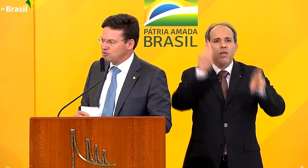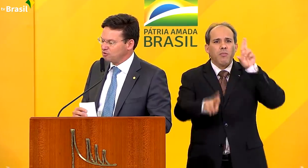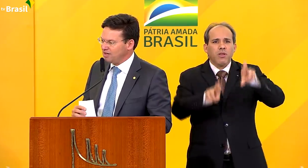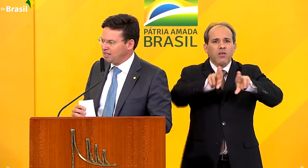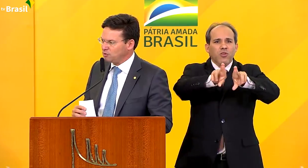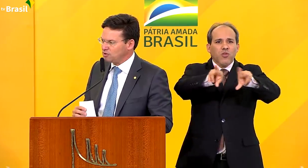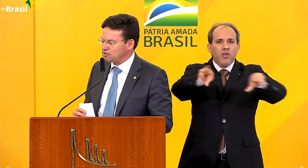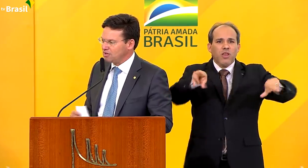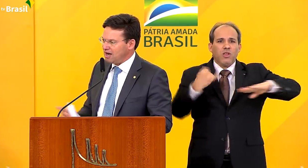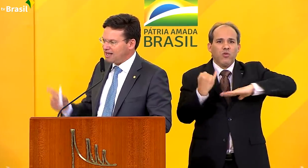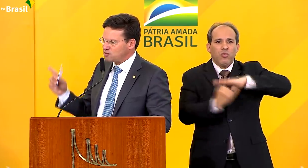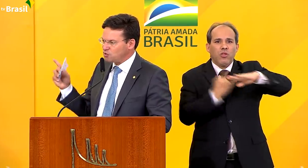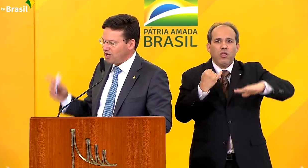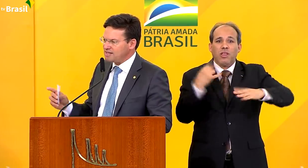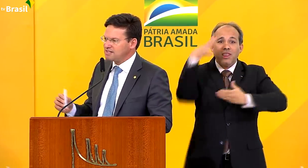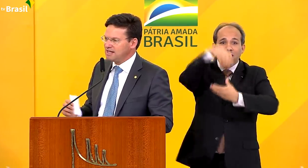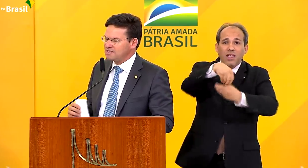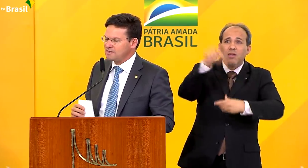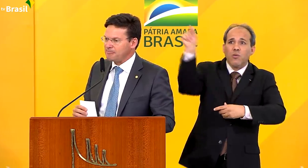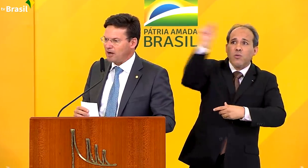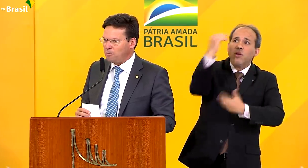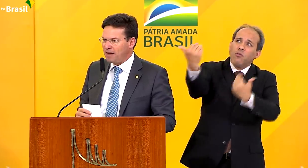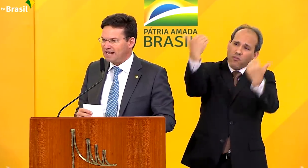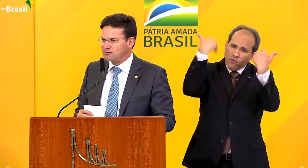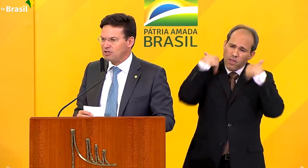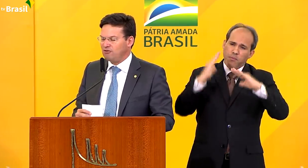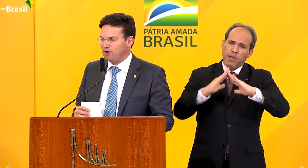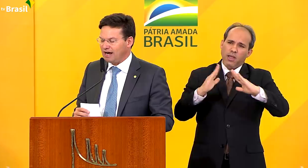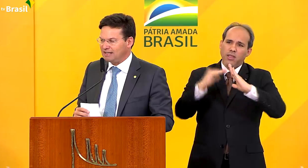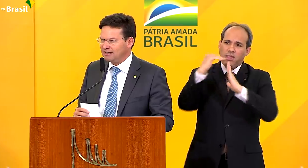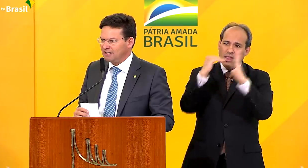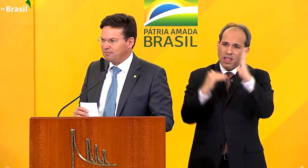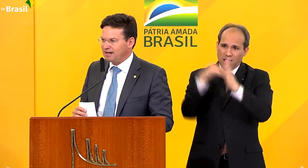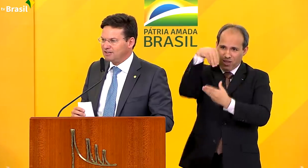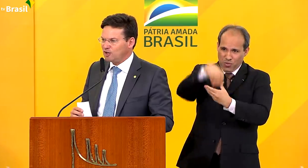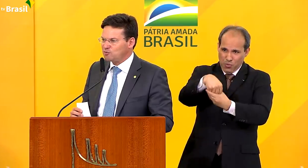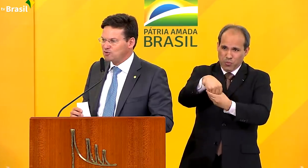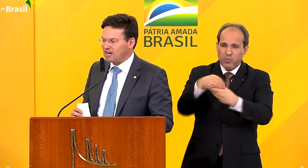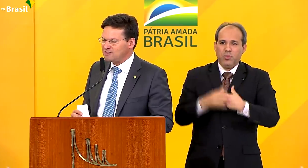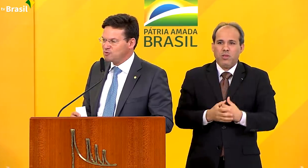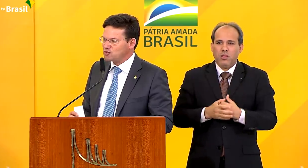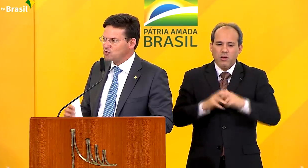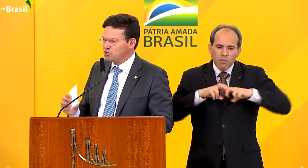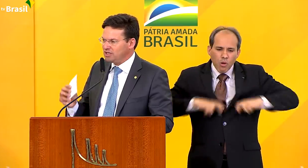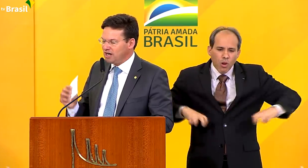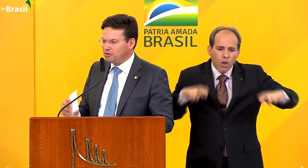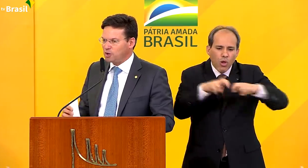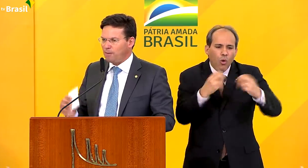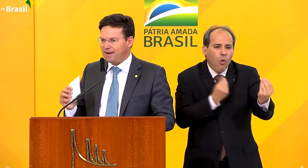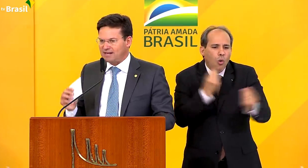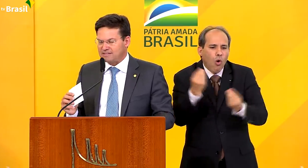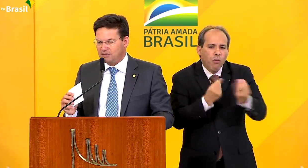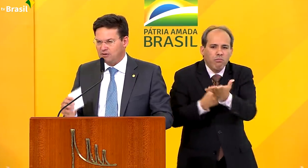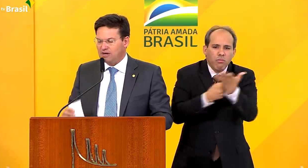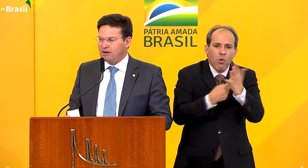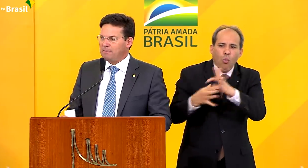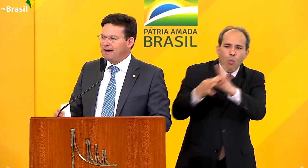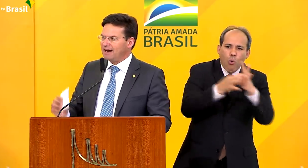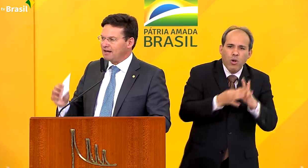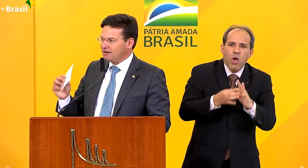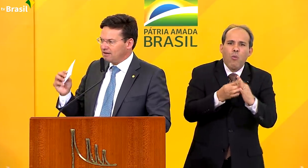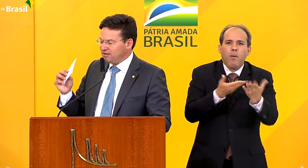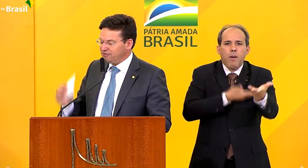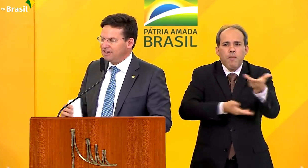instituições e governadores, à sua residência, ao Palácio da Alvorada, para que nós buscássemos união e cooperação